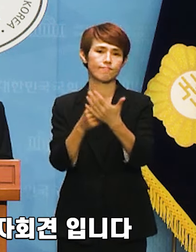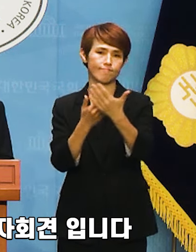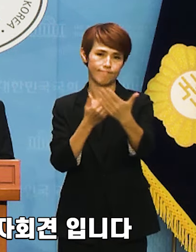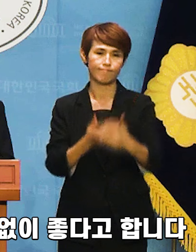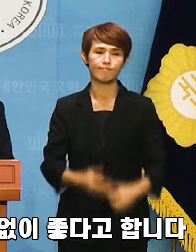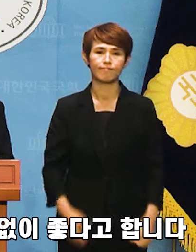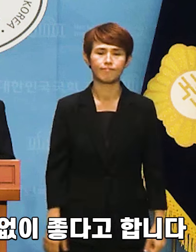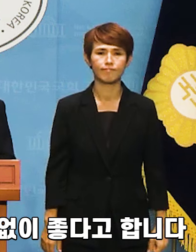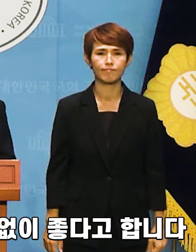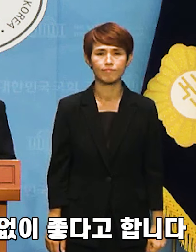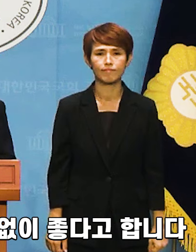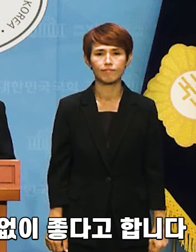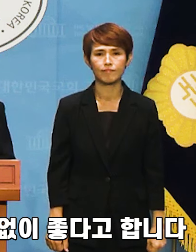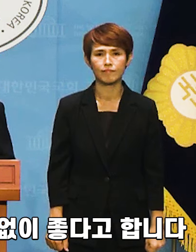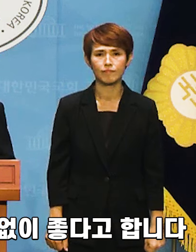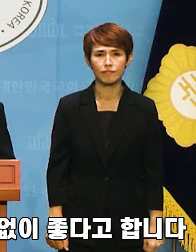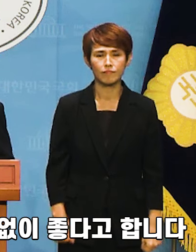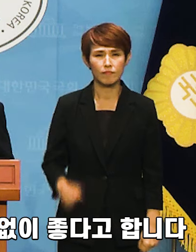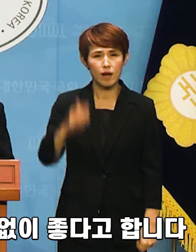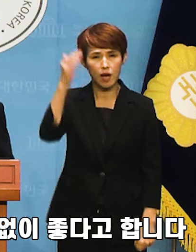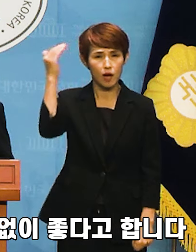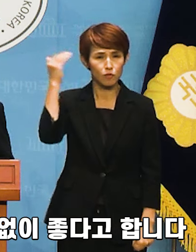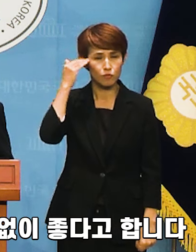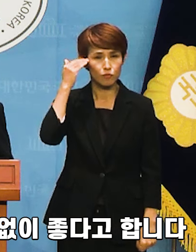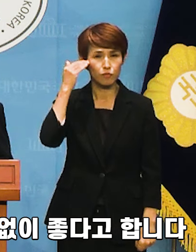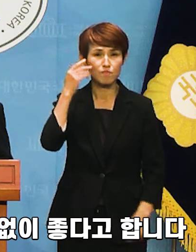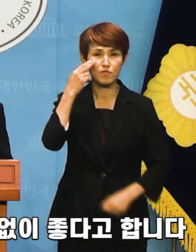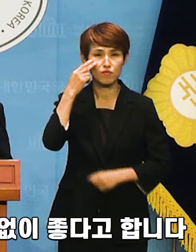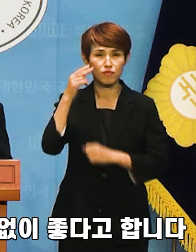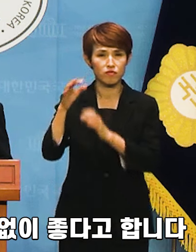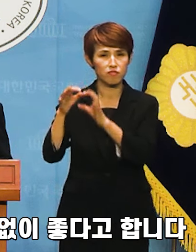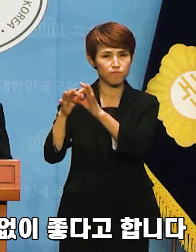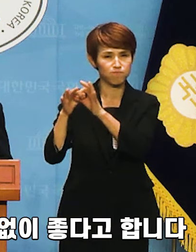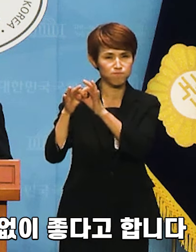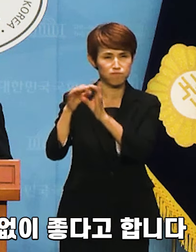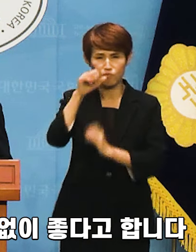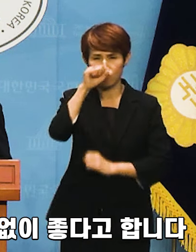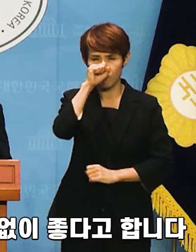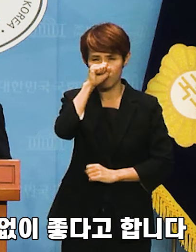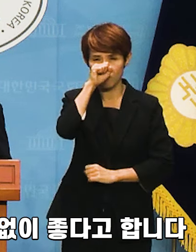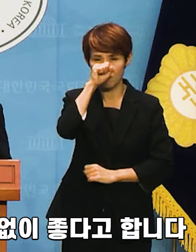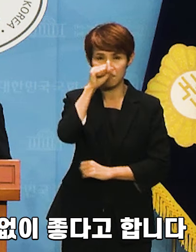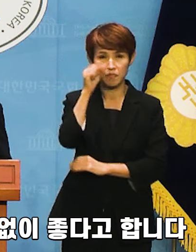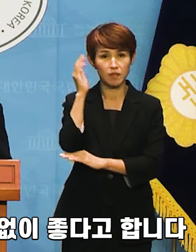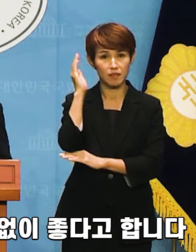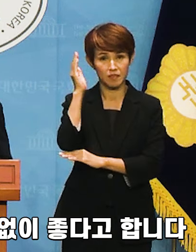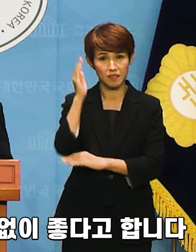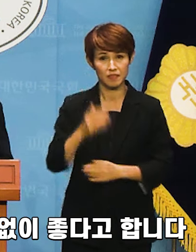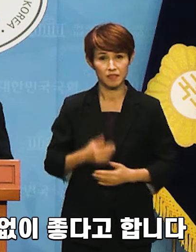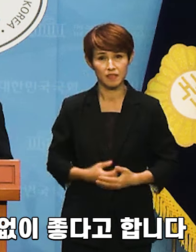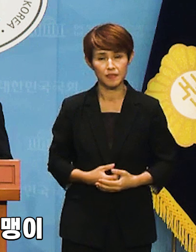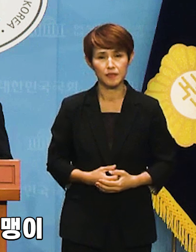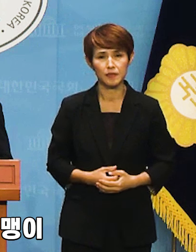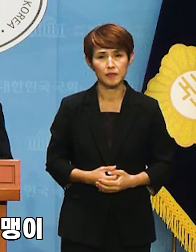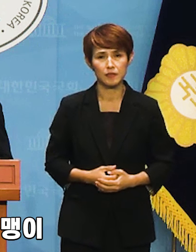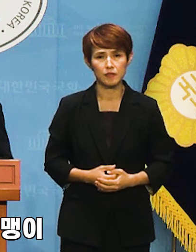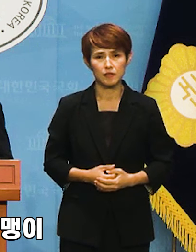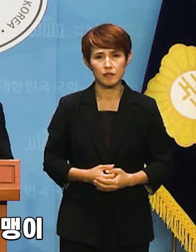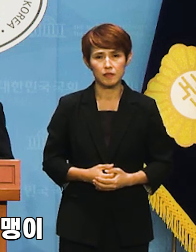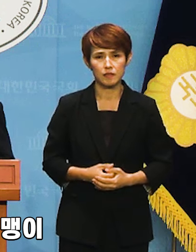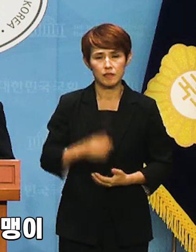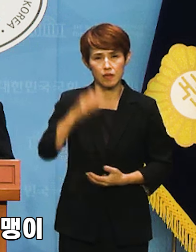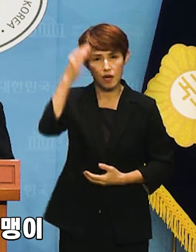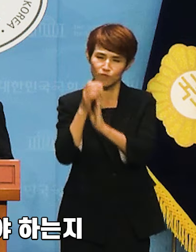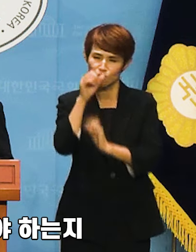요새 한미동맹이 더할 나위 없이 좋다고 합니다. 그 좋은